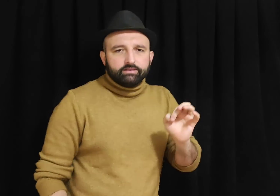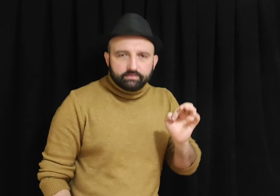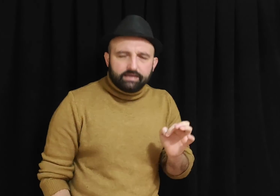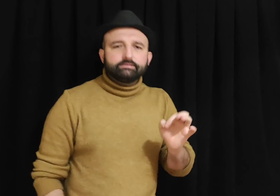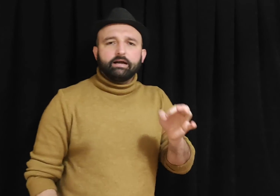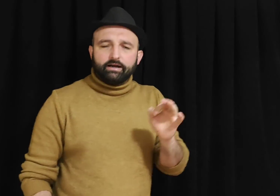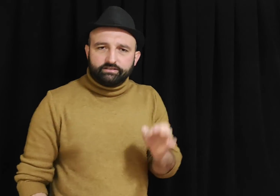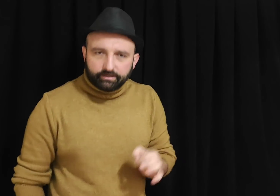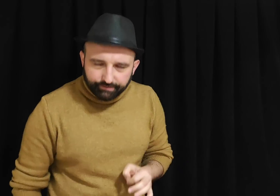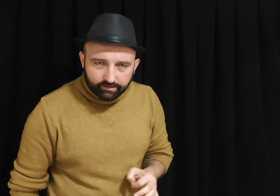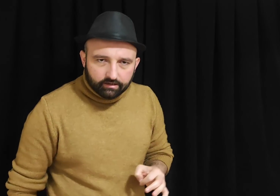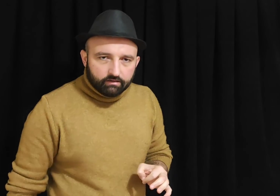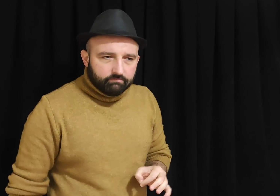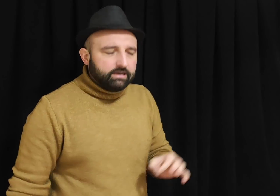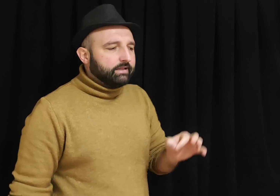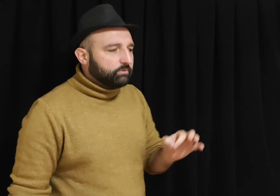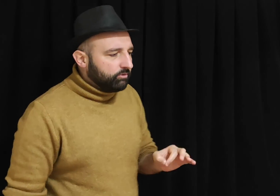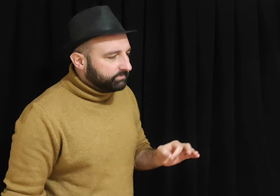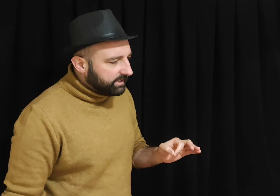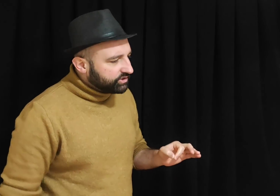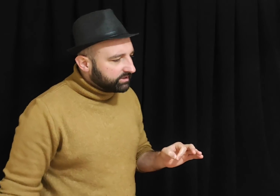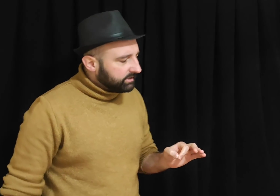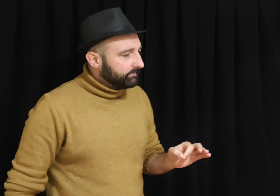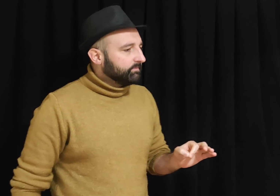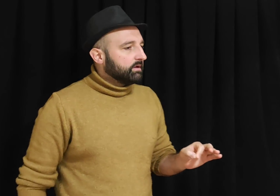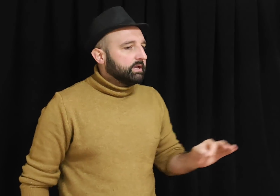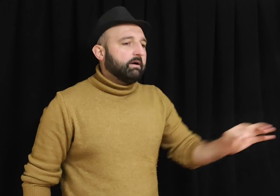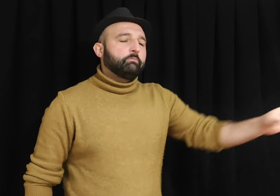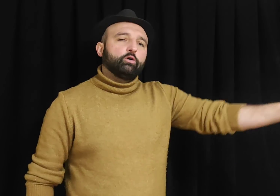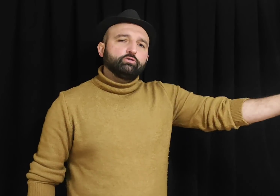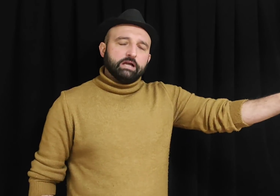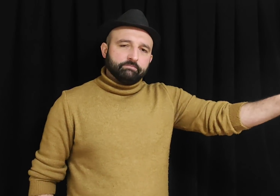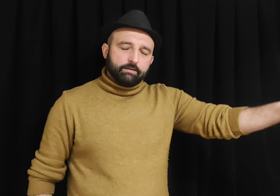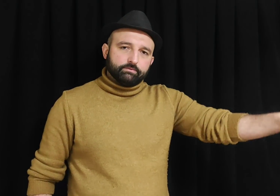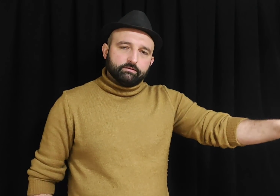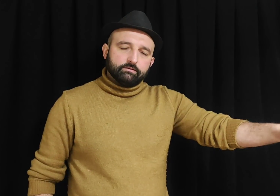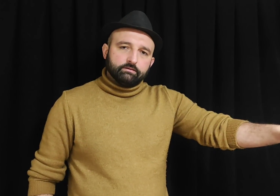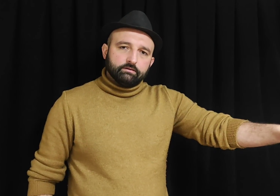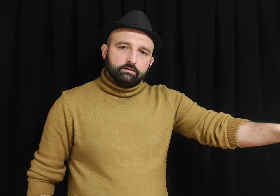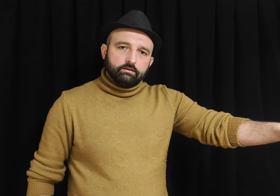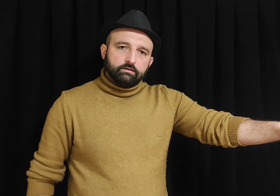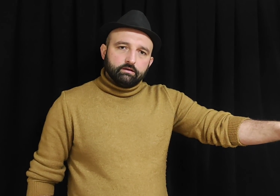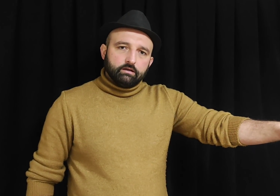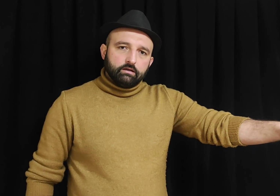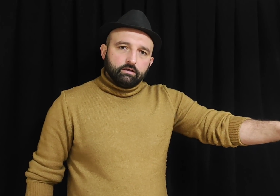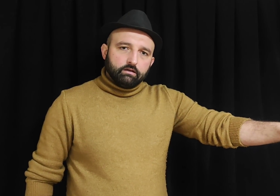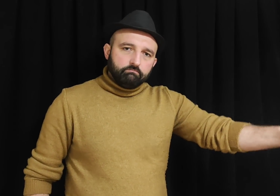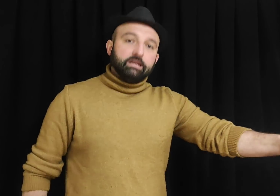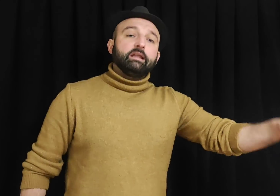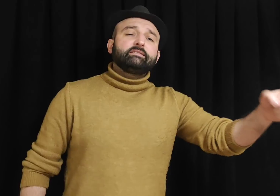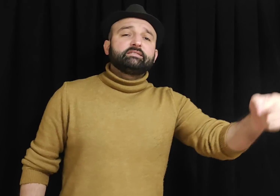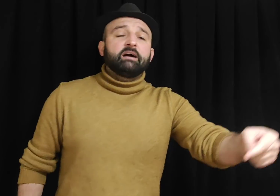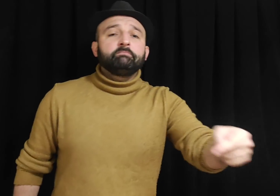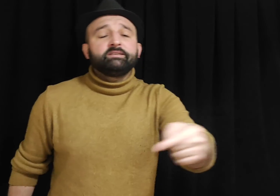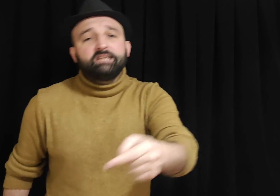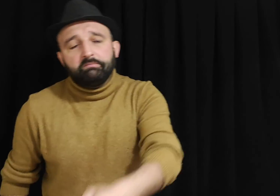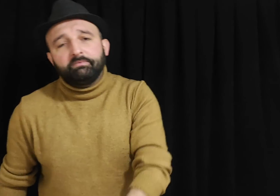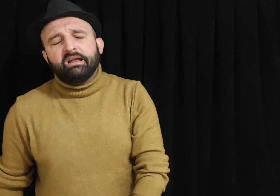derse AKP, millet dönüp diyecek ki İmamoğlu zam yaptı. Millet zammın sebebini